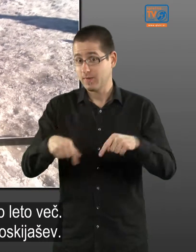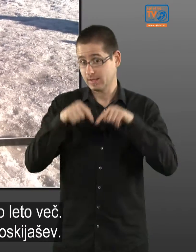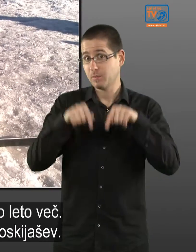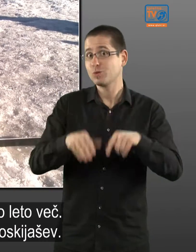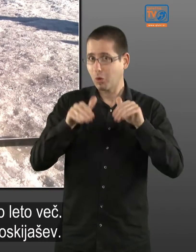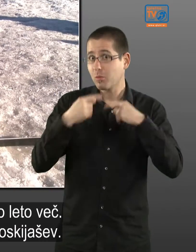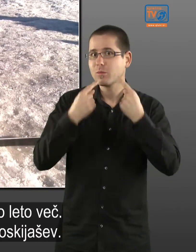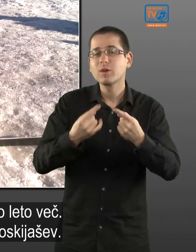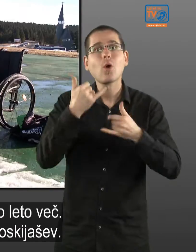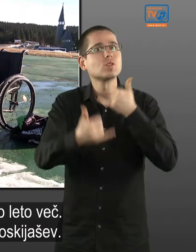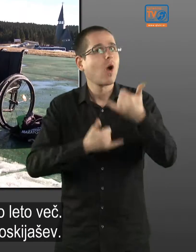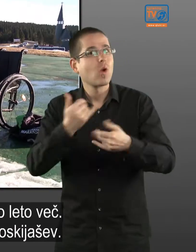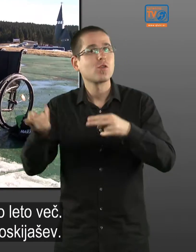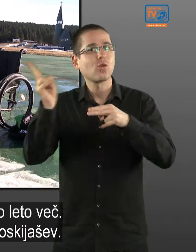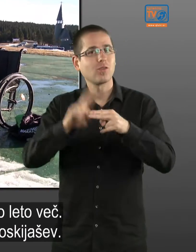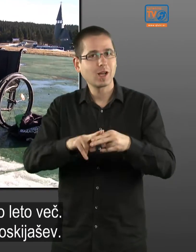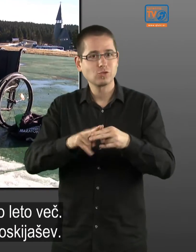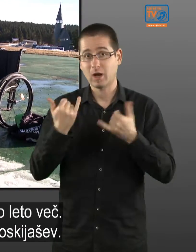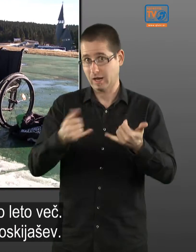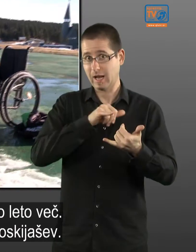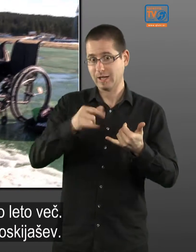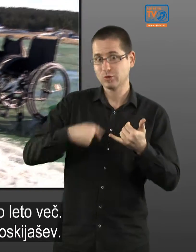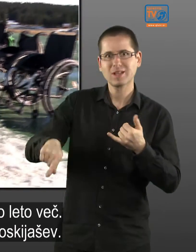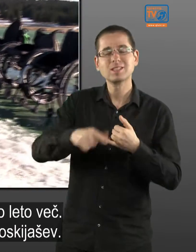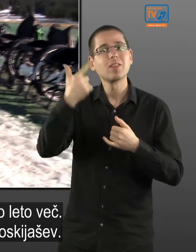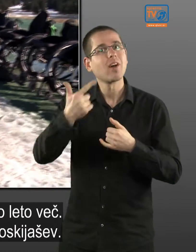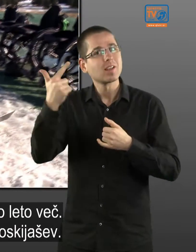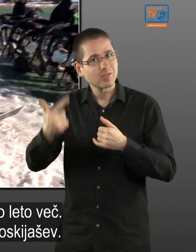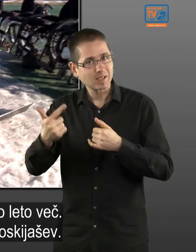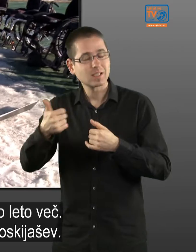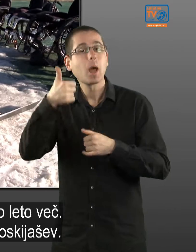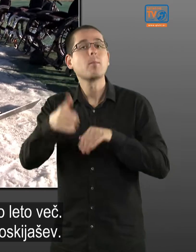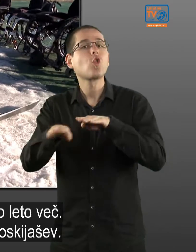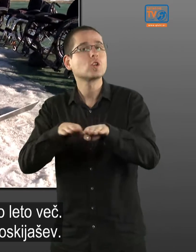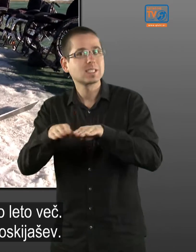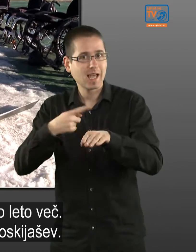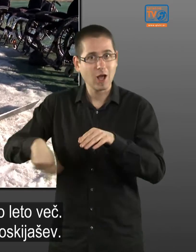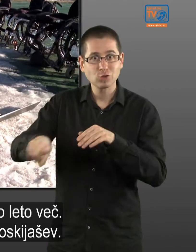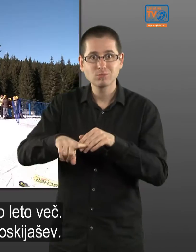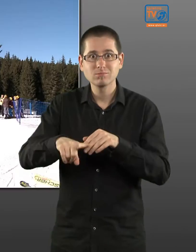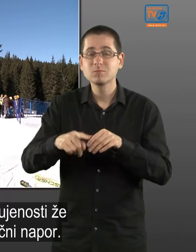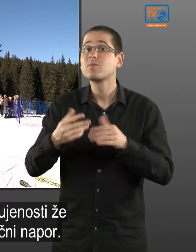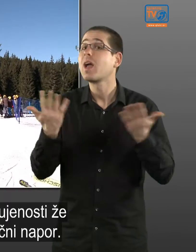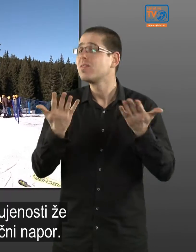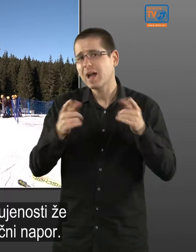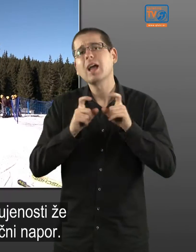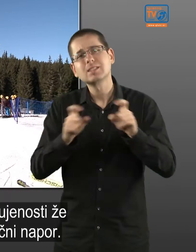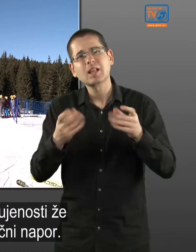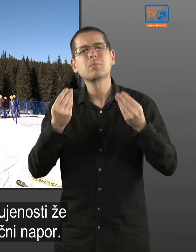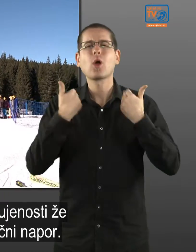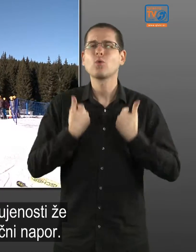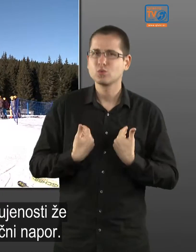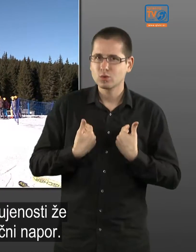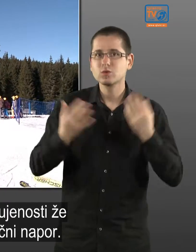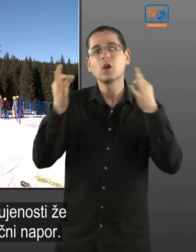reči vsakolek to več, letos nas je 22 Monoskijašev, nekaj zaradi preutrujenisti